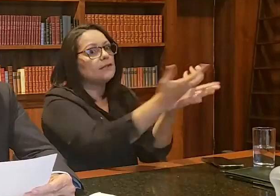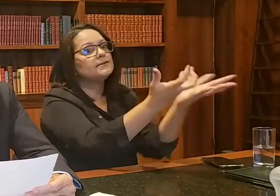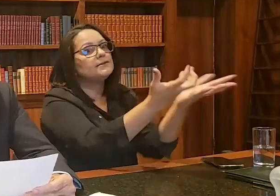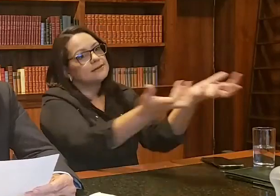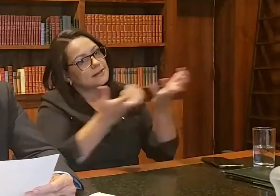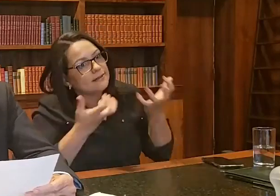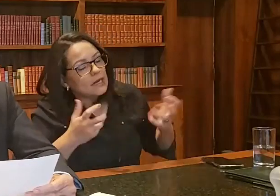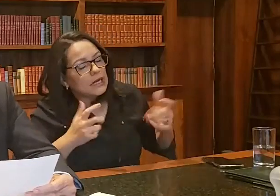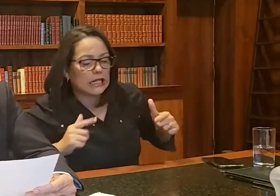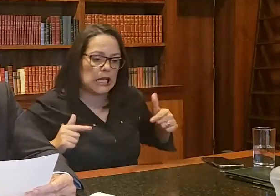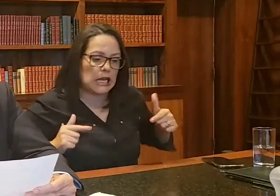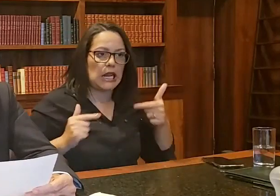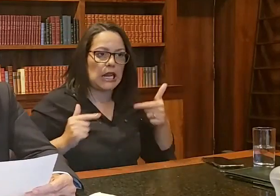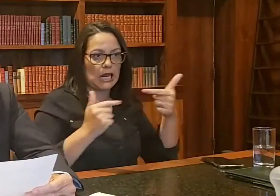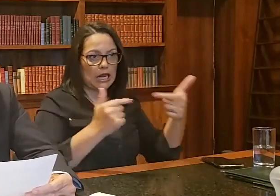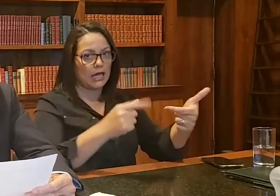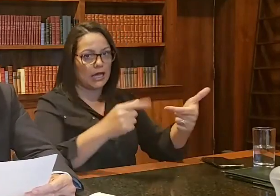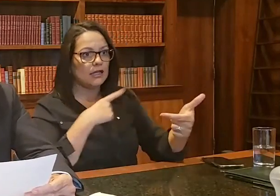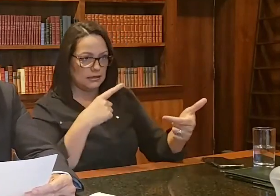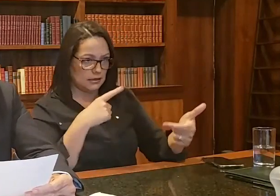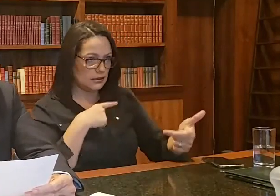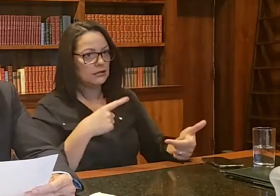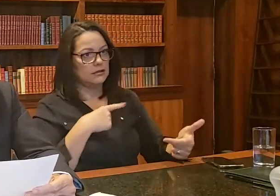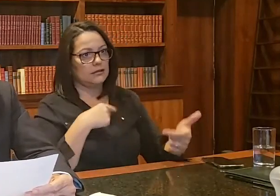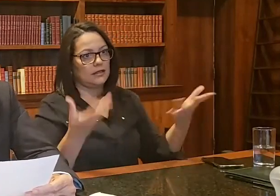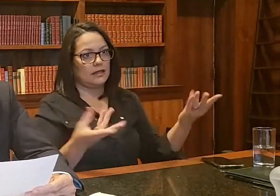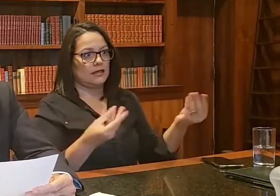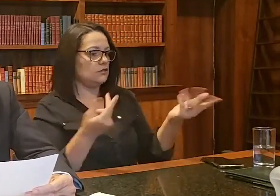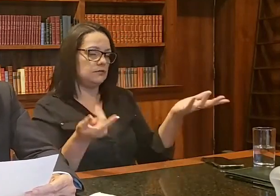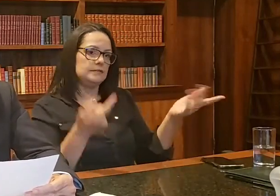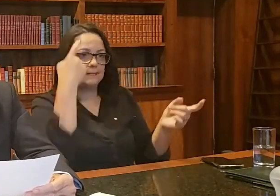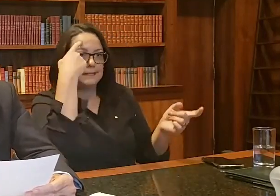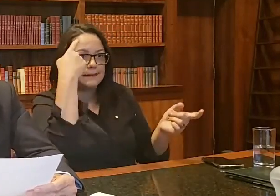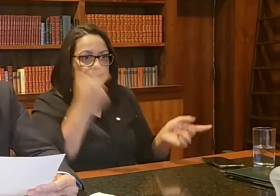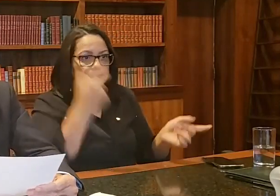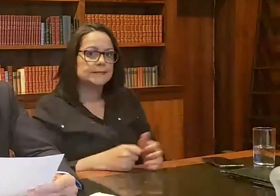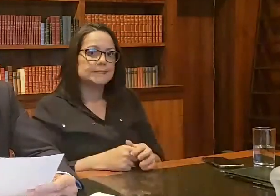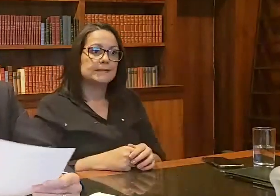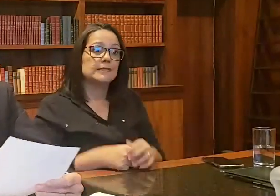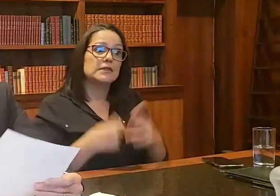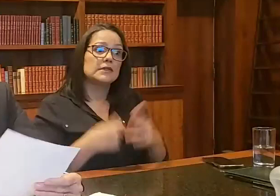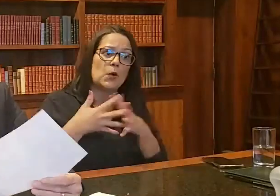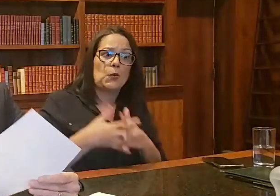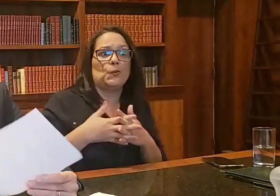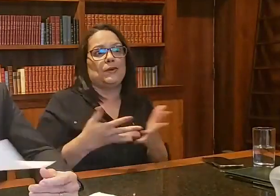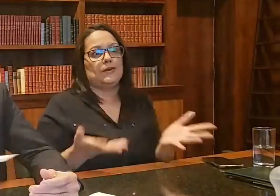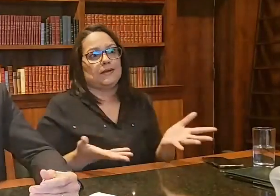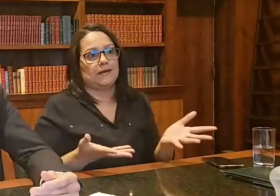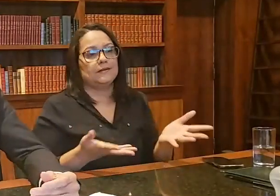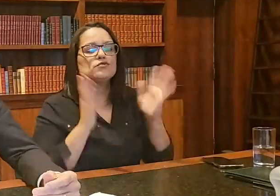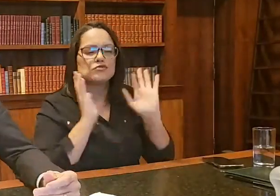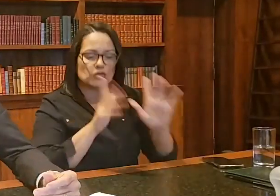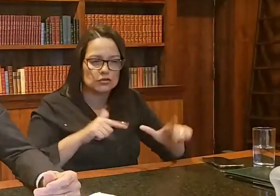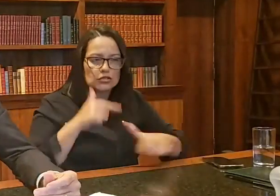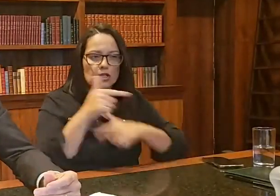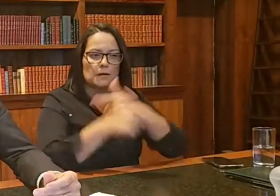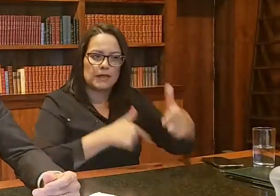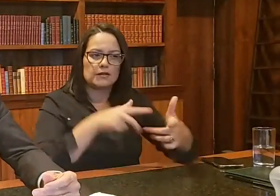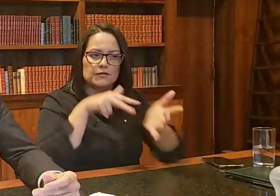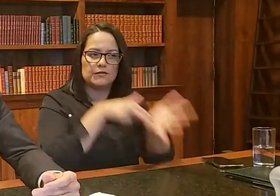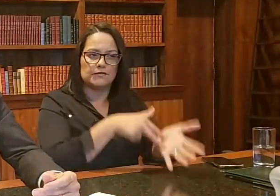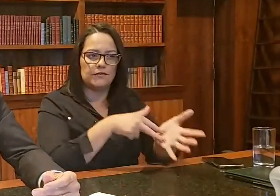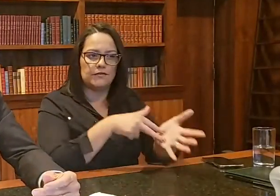corrida muito grande, além daquela que já não era mais esperada, né? E daí pode complicar, realmente. Mas estamos trabalhando firmemente